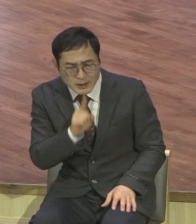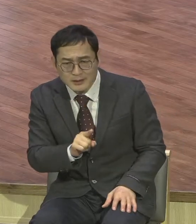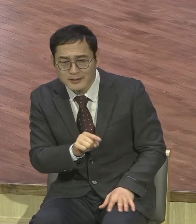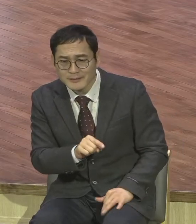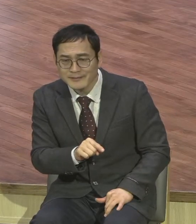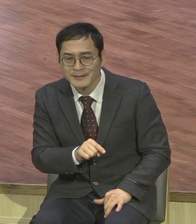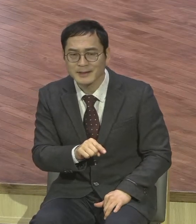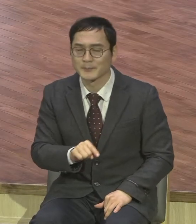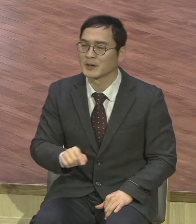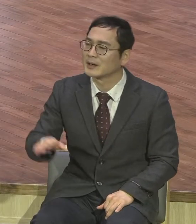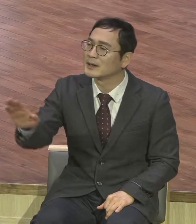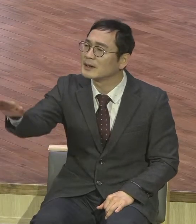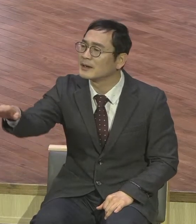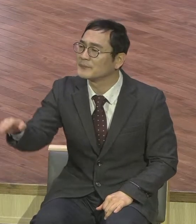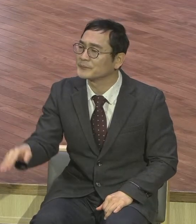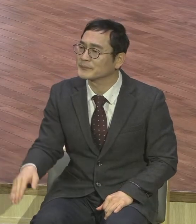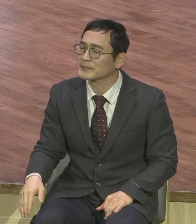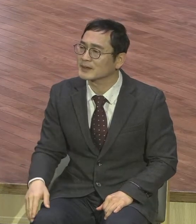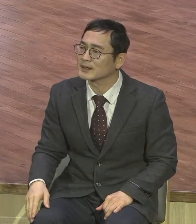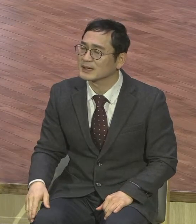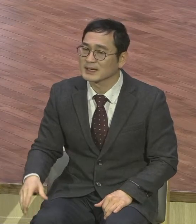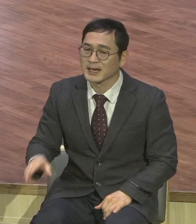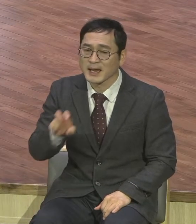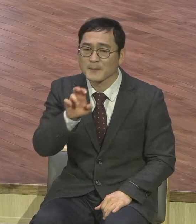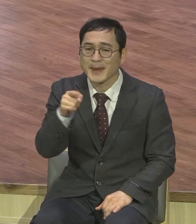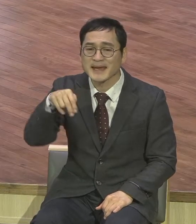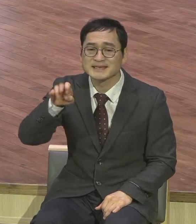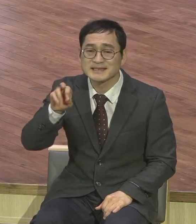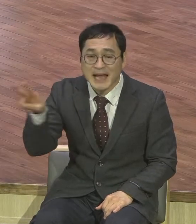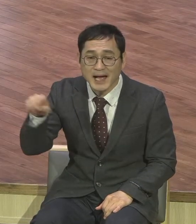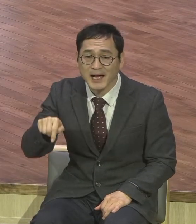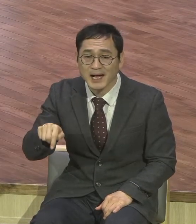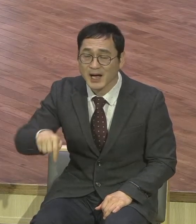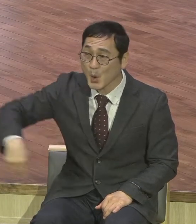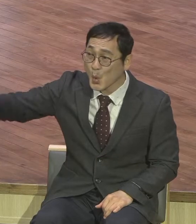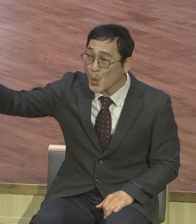당신이 오니까 아니면 우리가 다른 일을 기다려오니까.